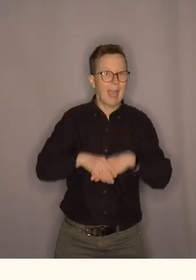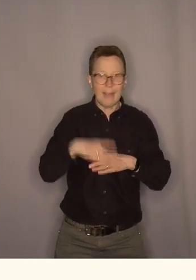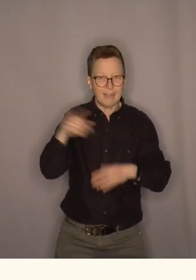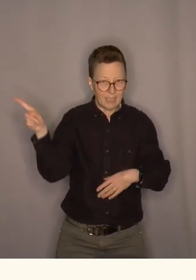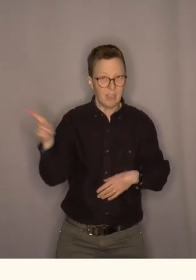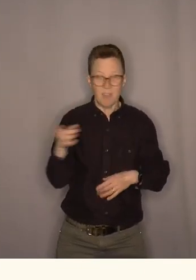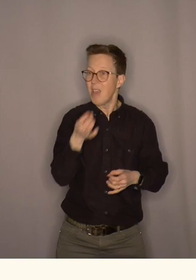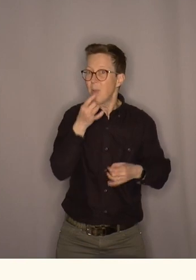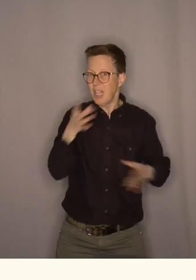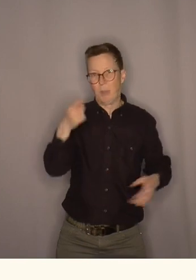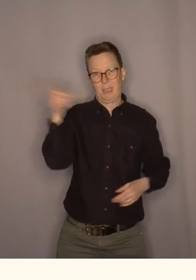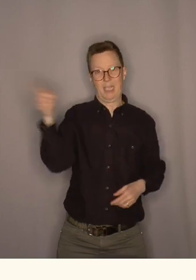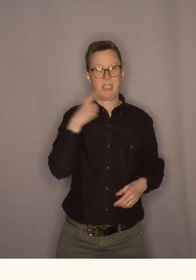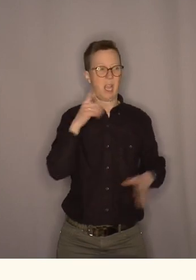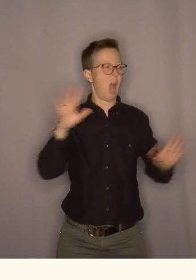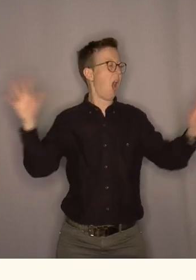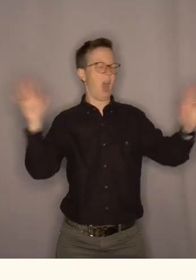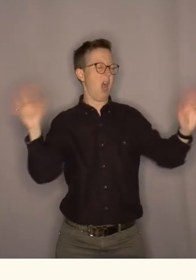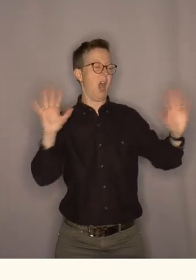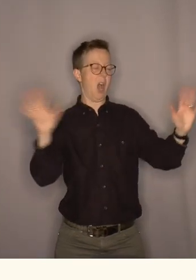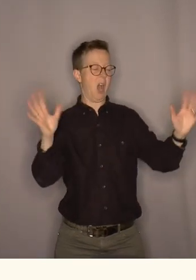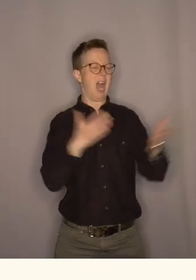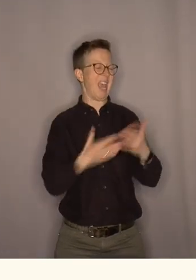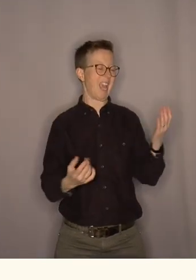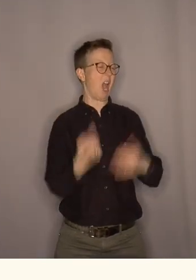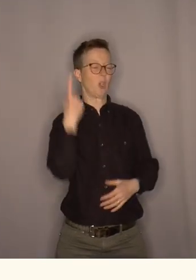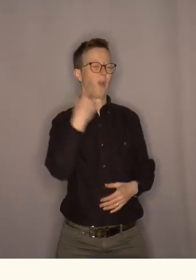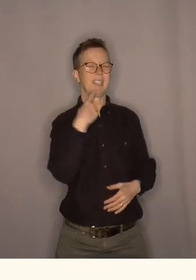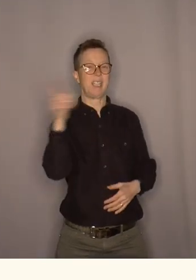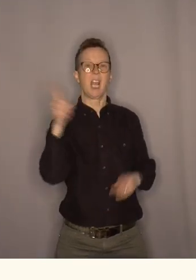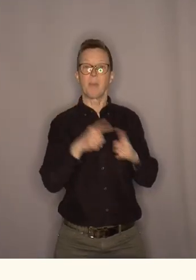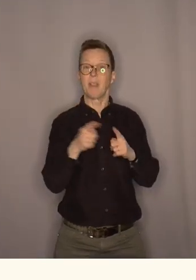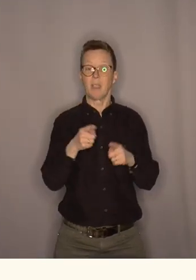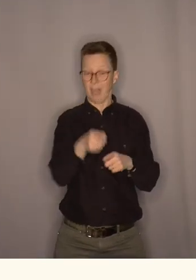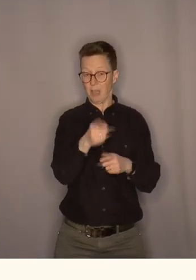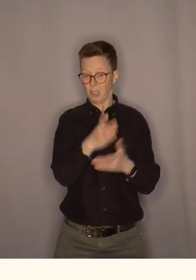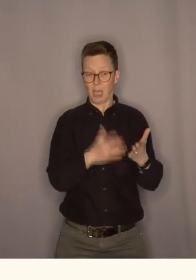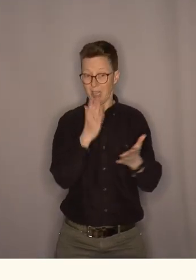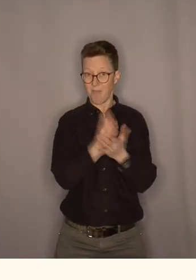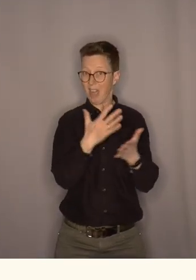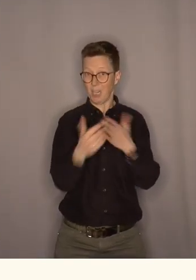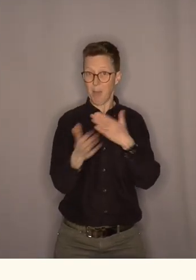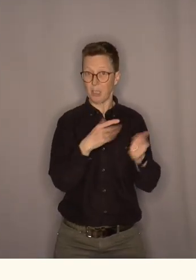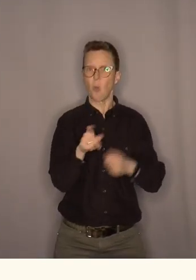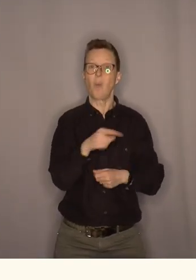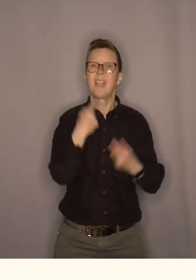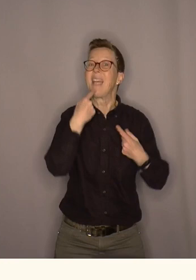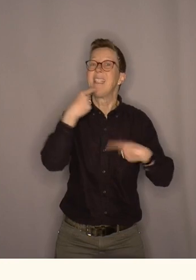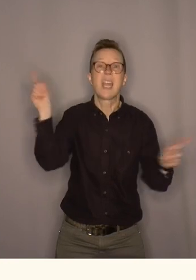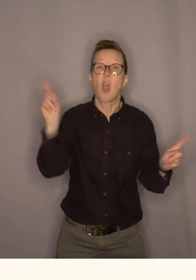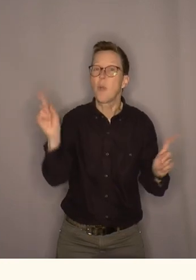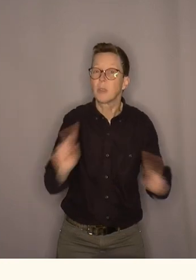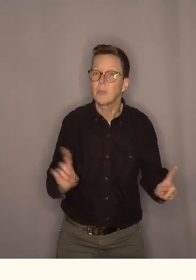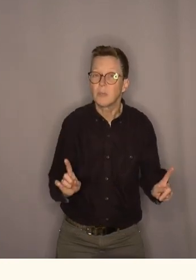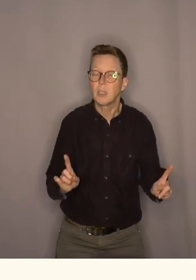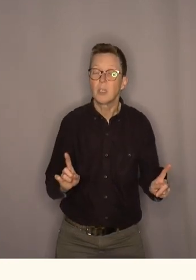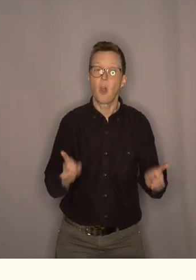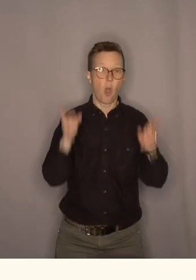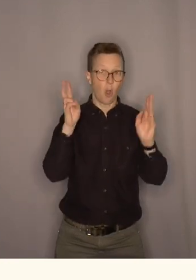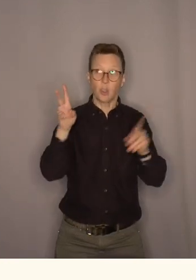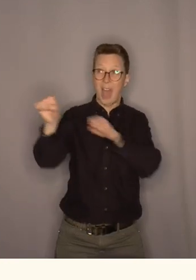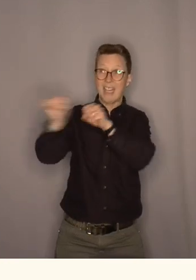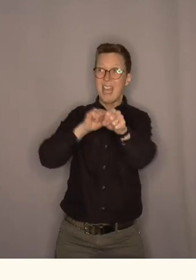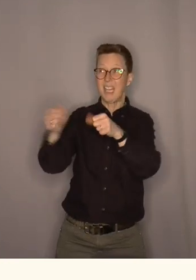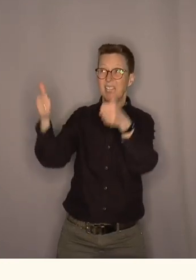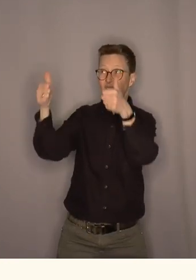vel sagt rett ut at det er helt uaktuelt men saken er fremdeles ikke behandlet vi kommer ikke til å gi oss og det er også sånn når